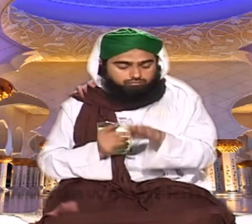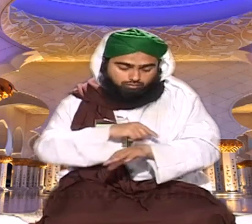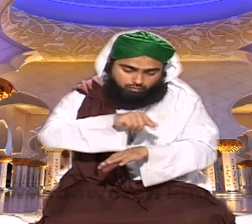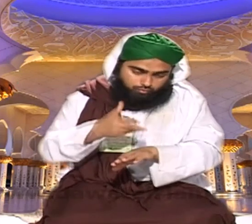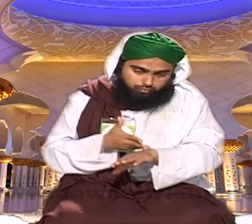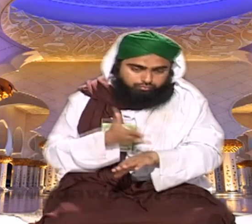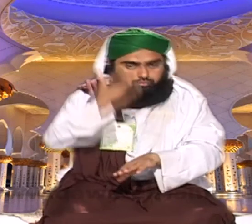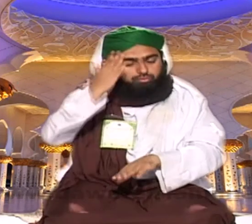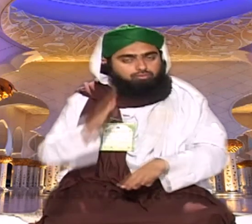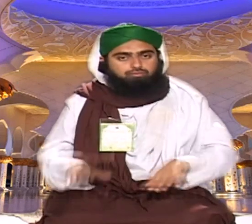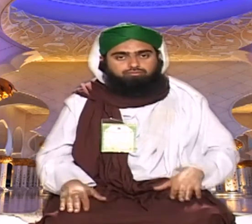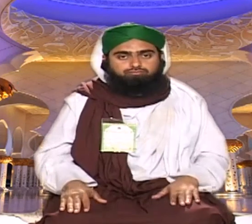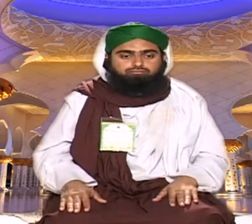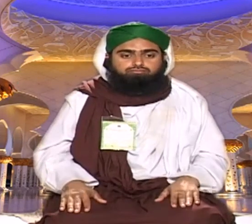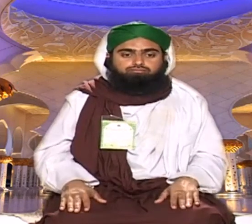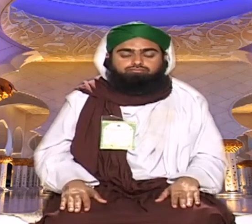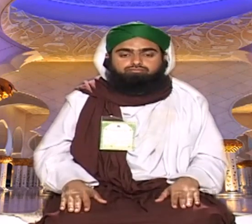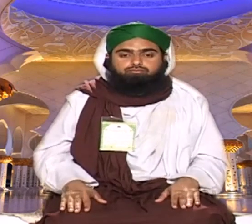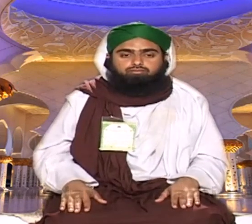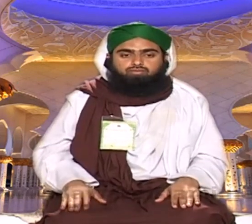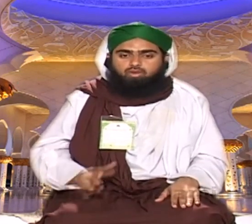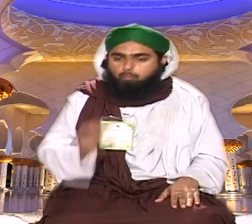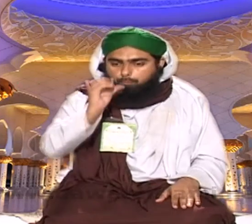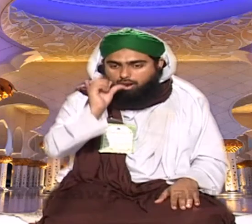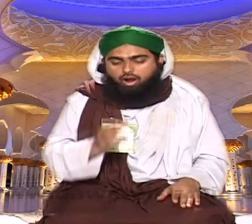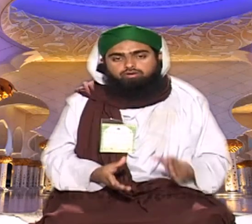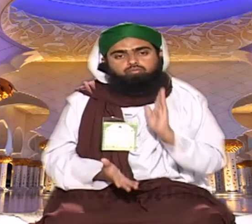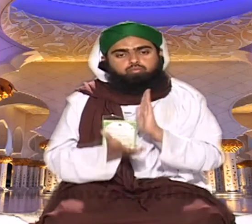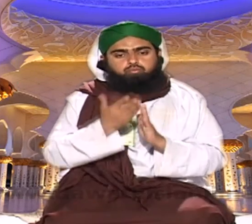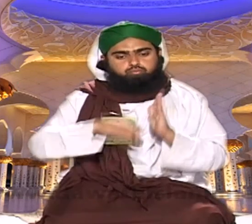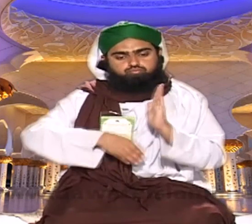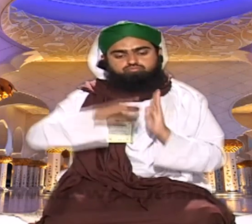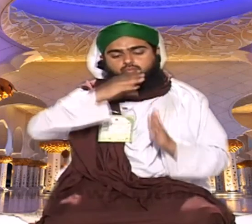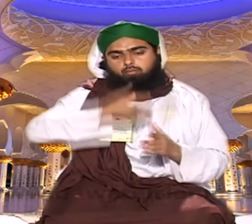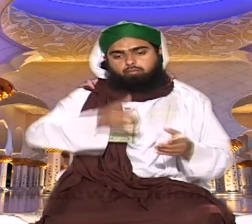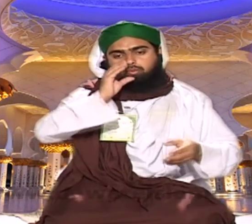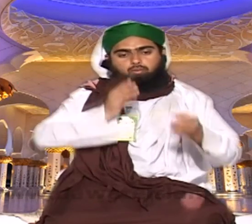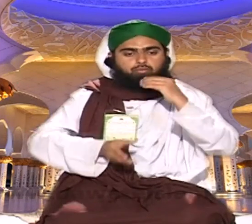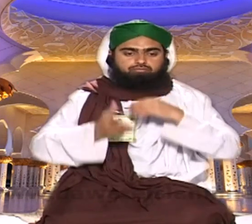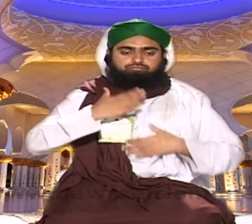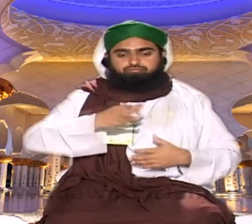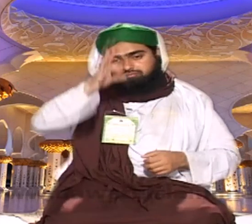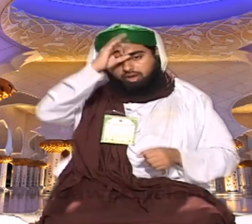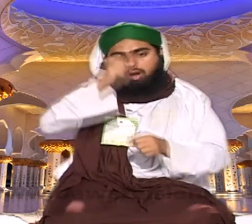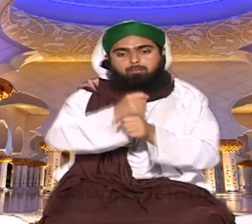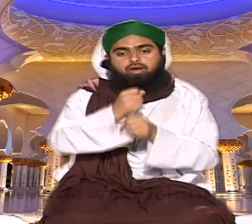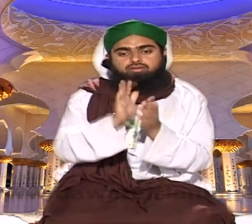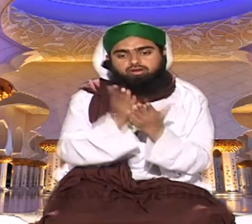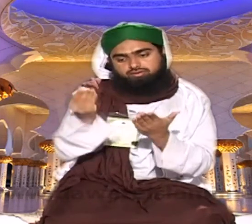پانی پینے ہیں حضرت پہ امام غزارہ رحمت اللہ نے ملکہ ہے کہ اس بات پر ستر صدیقین کا اجمع